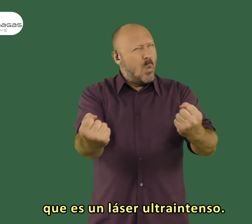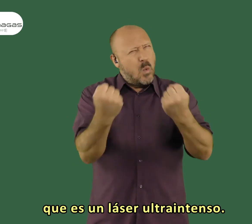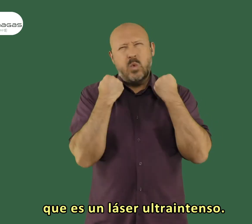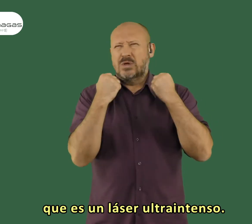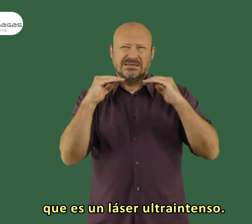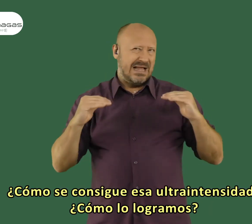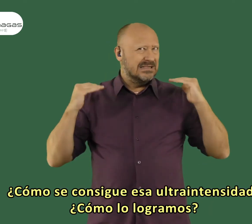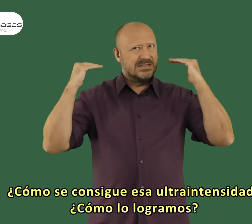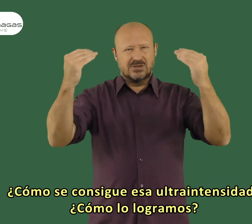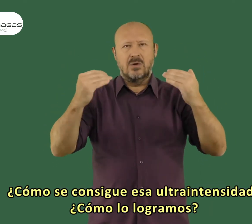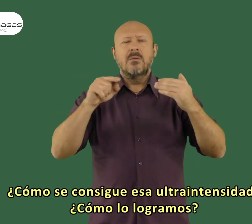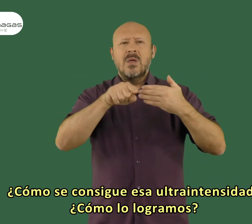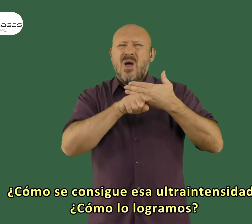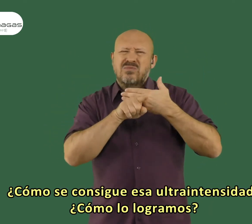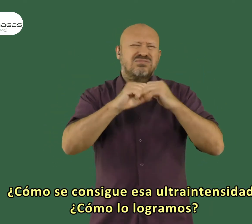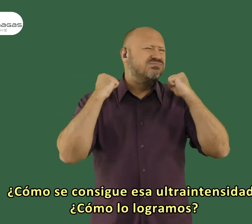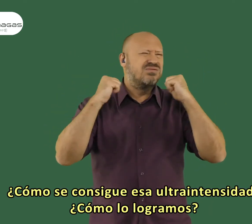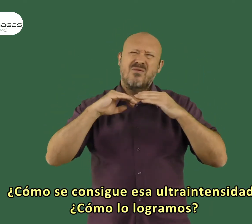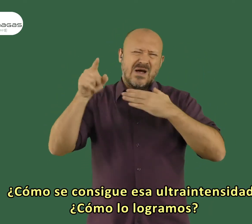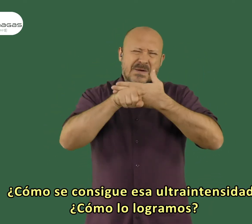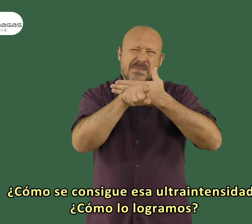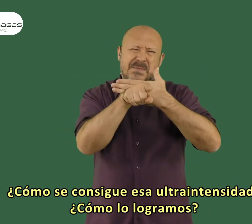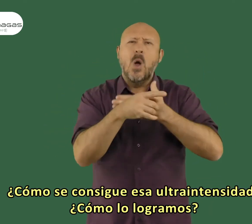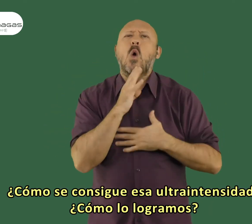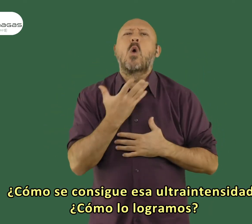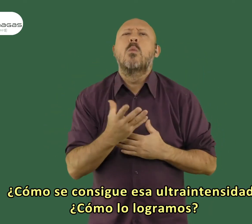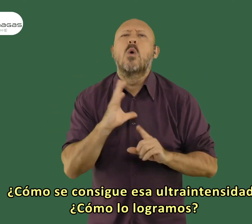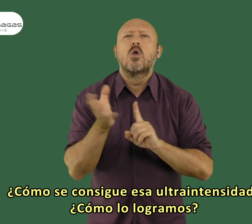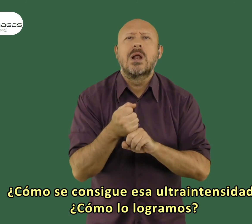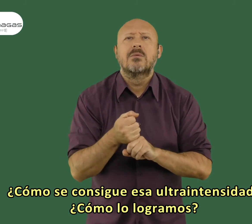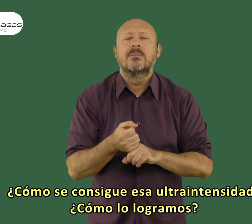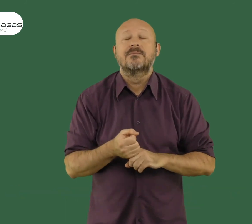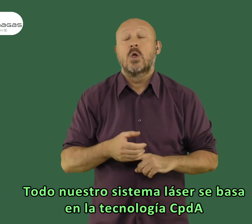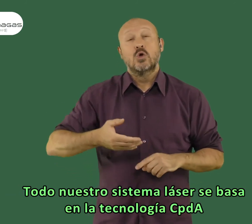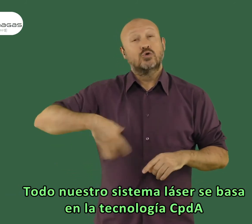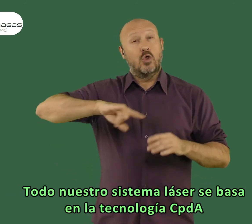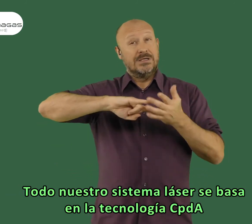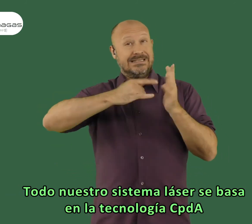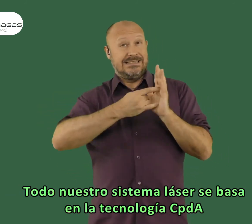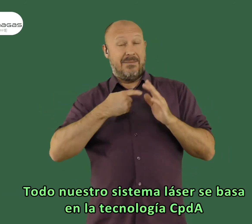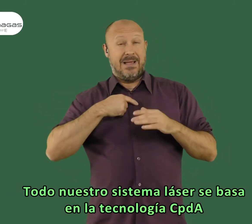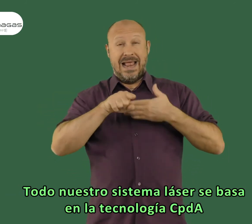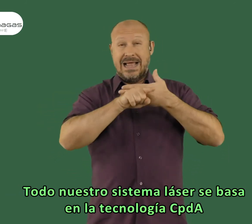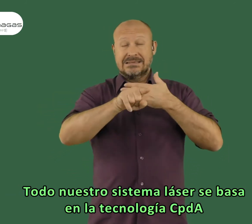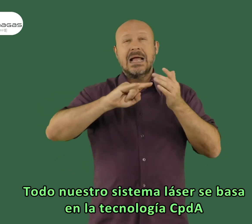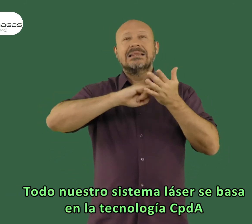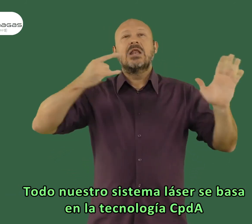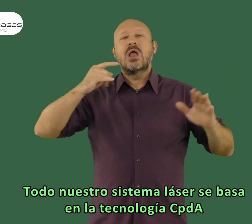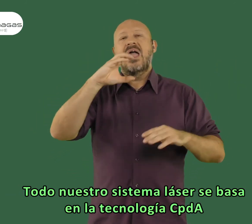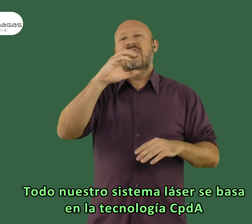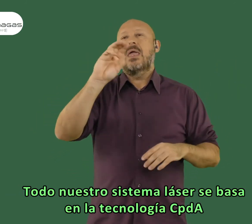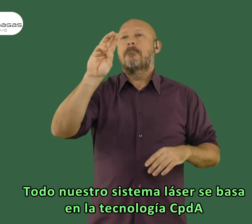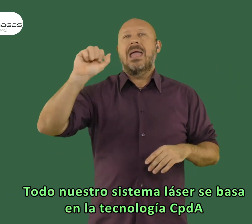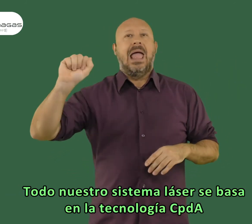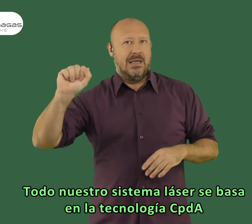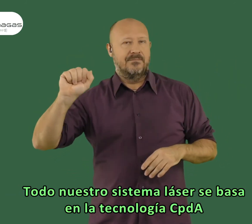intenso ¿cómo se consigue esa ultra intensidad? ¿cómo lo logramos? Todo nuestro sistema láser